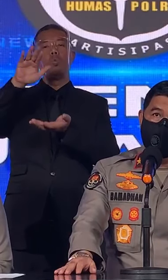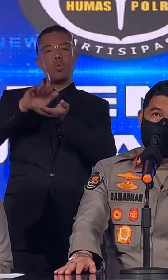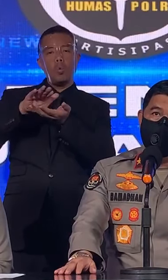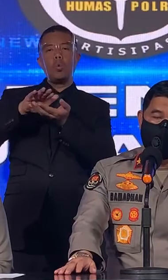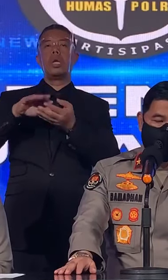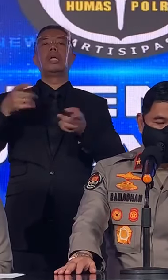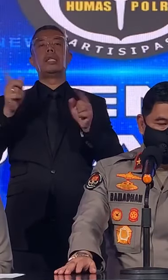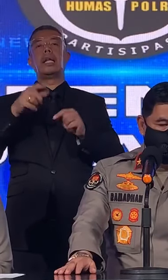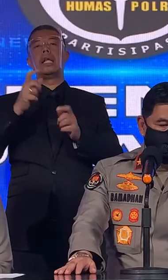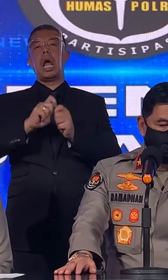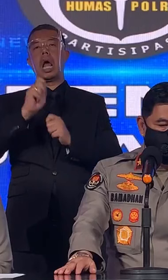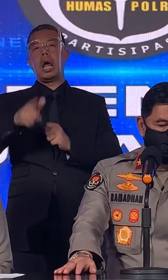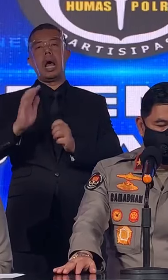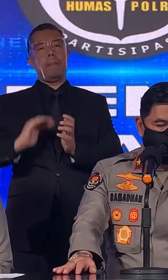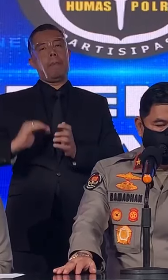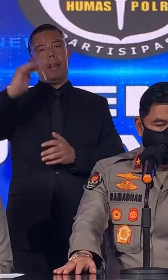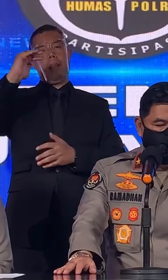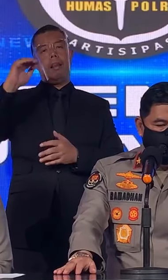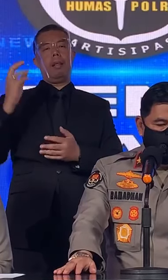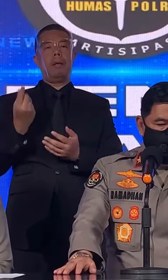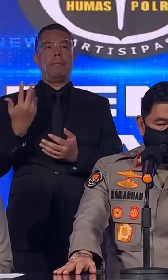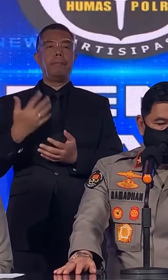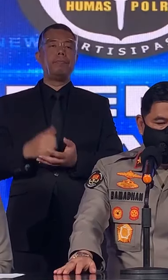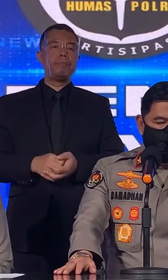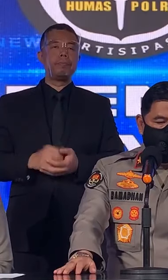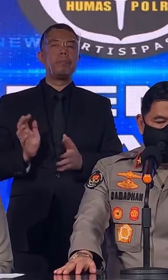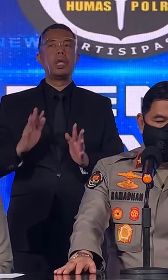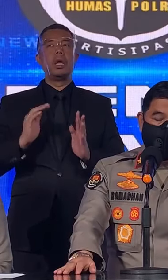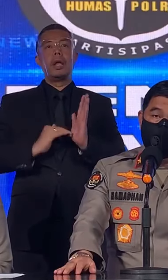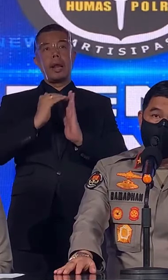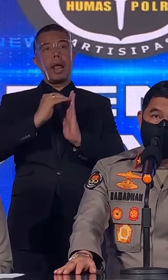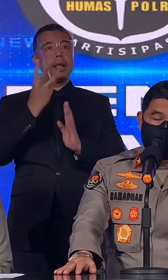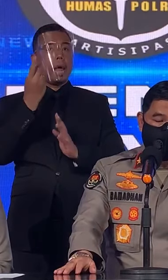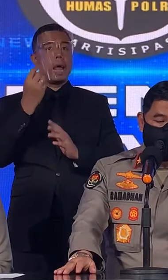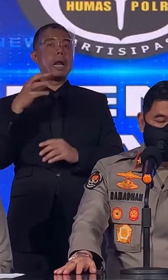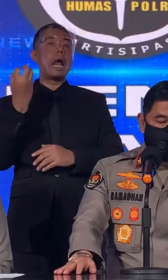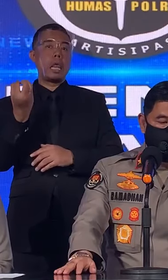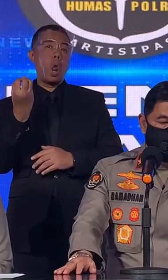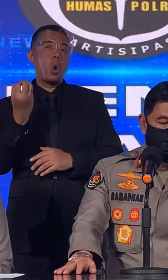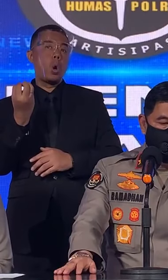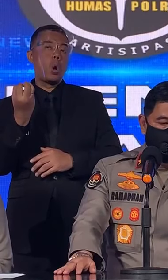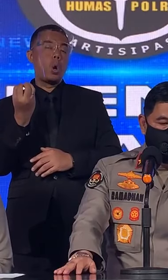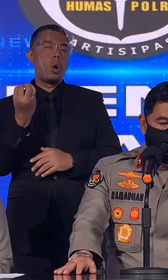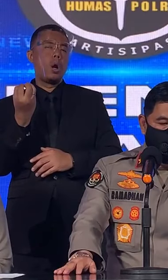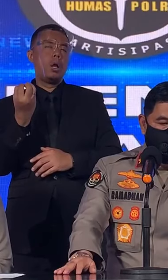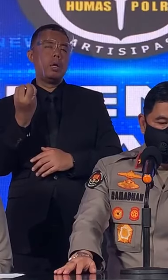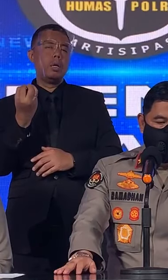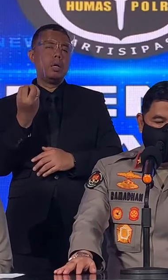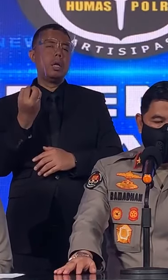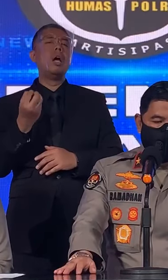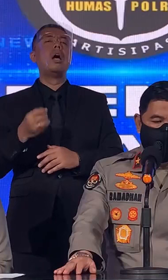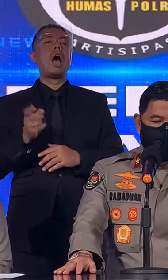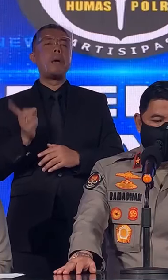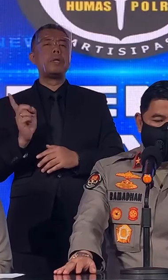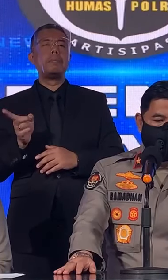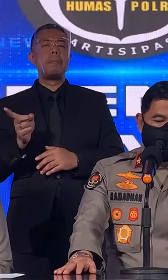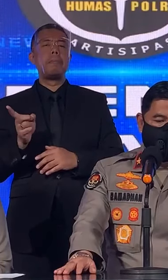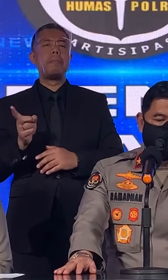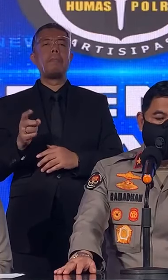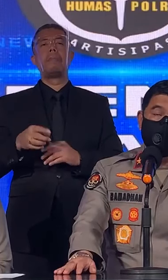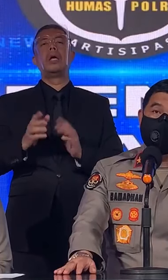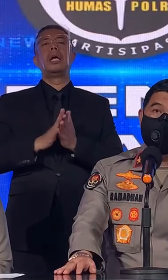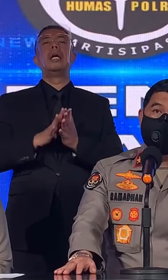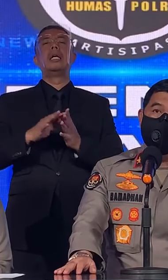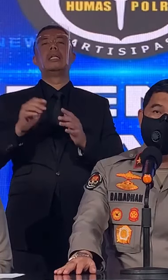Naiknya Harga Kenaikan Harga Telur Lebih Disebabkan Pada